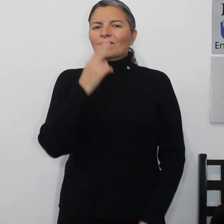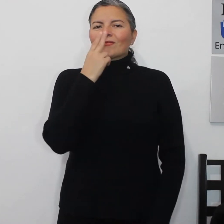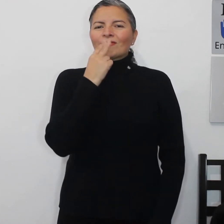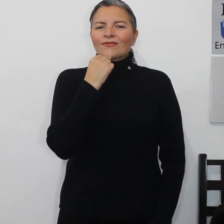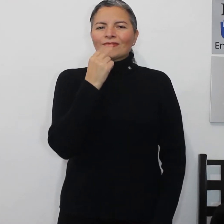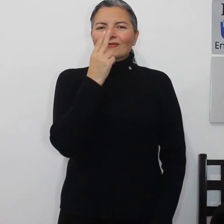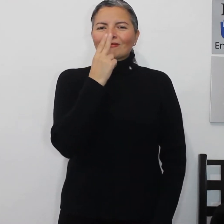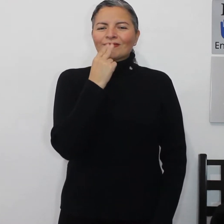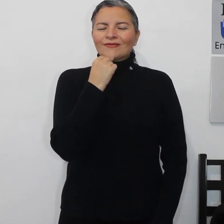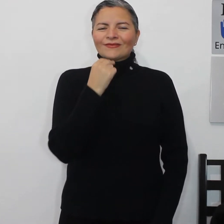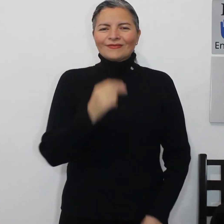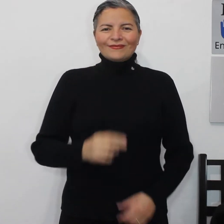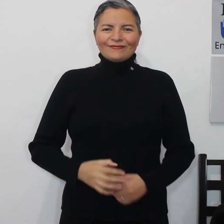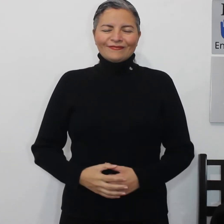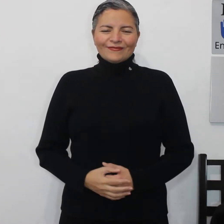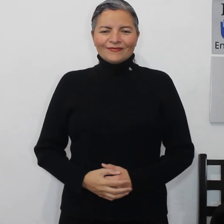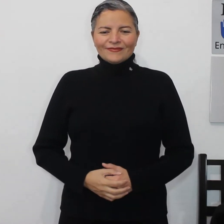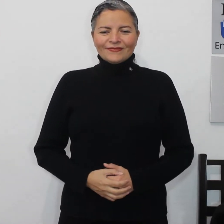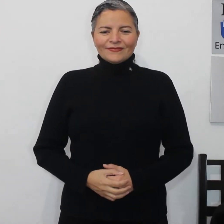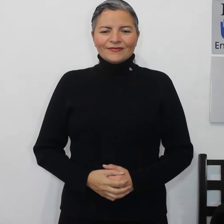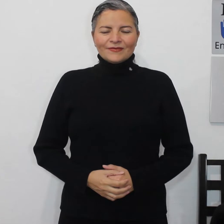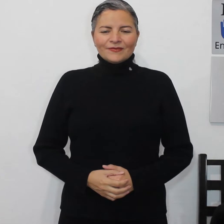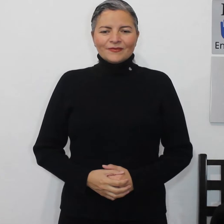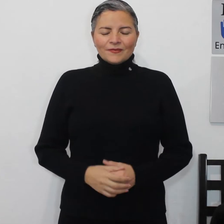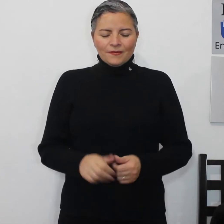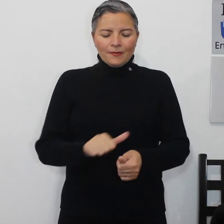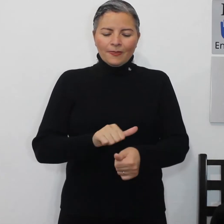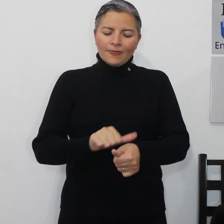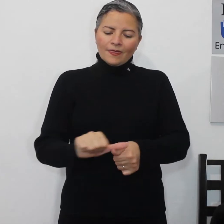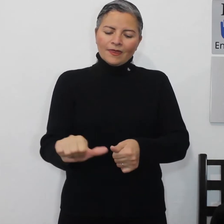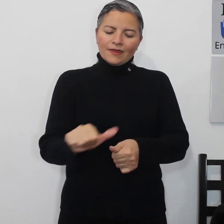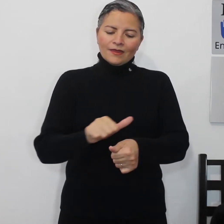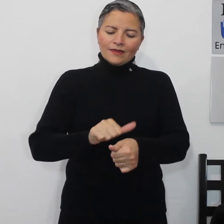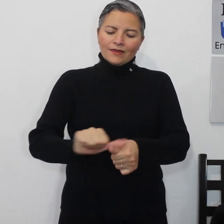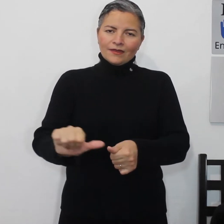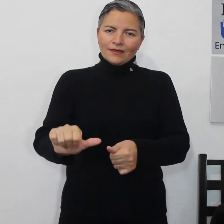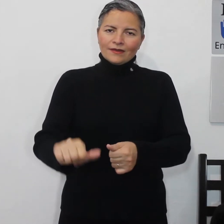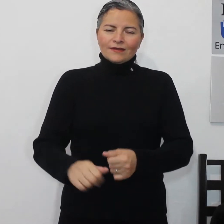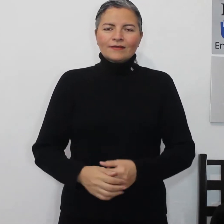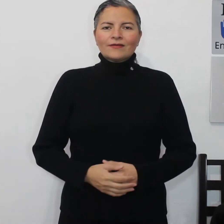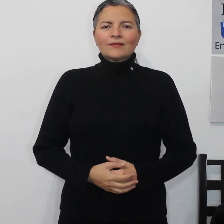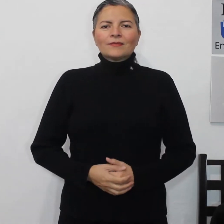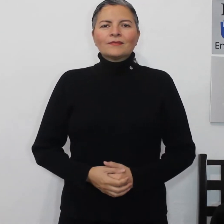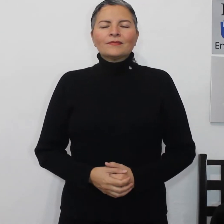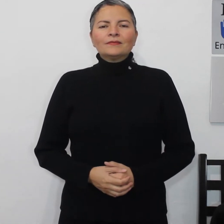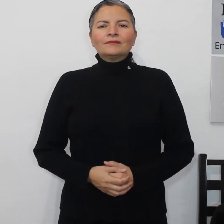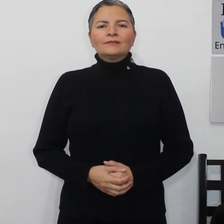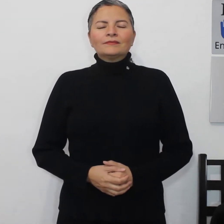Dulce, papas, galleta,